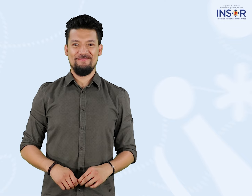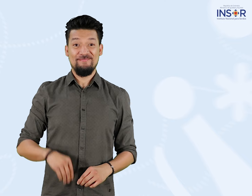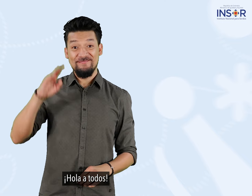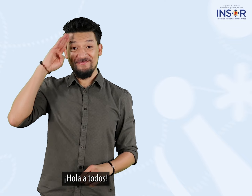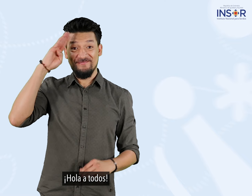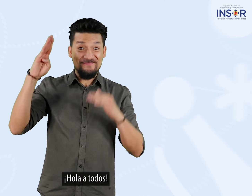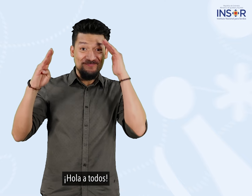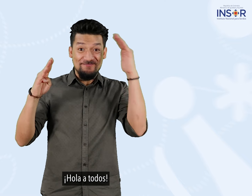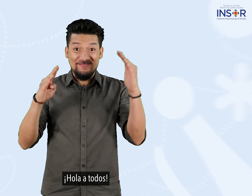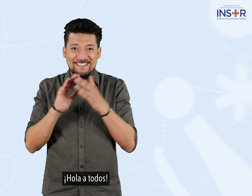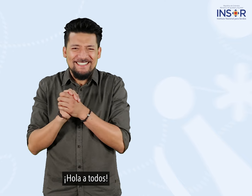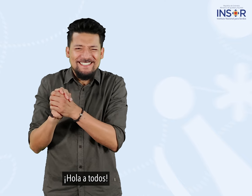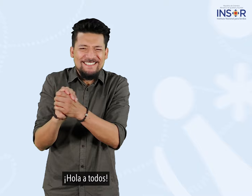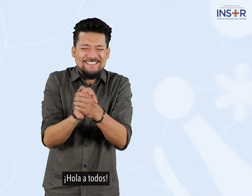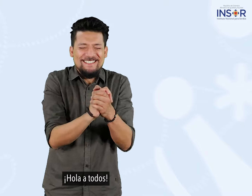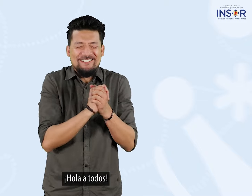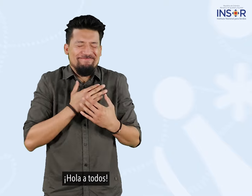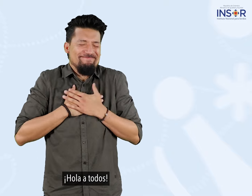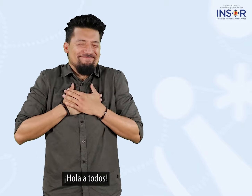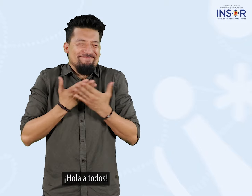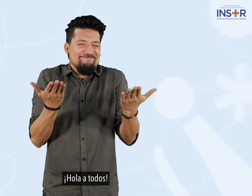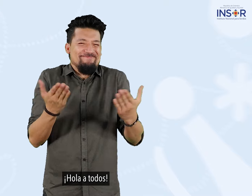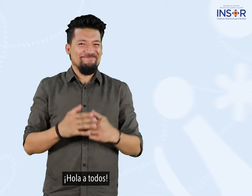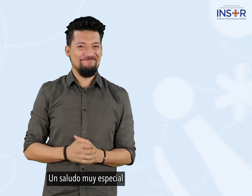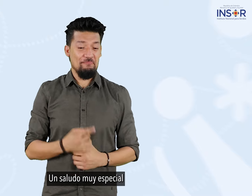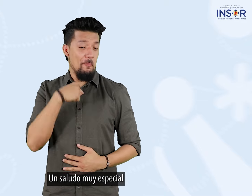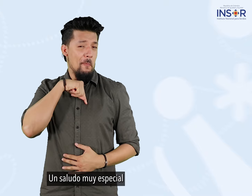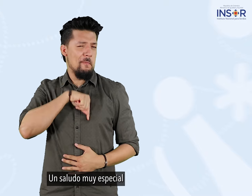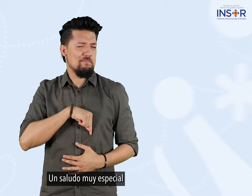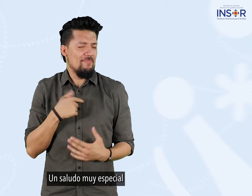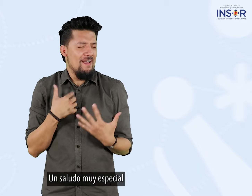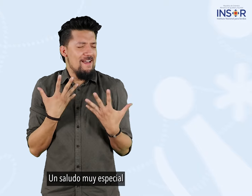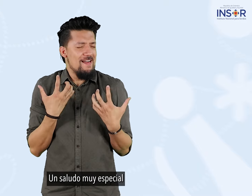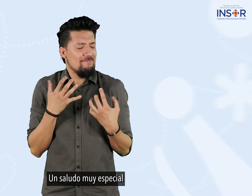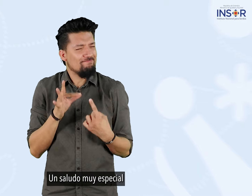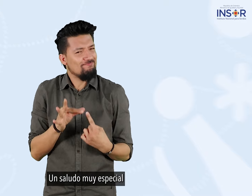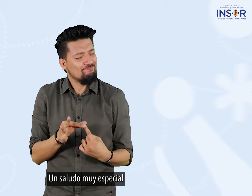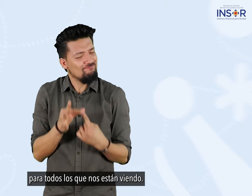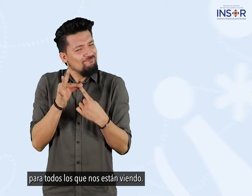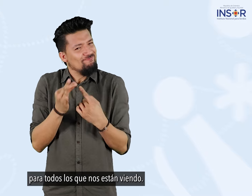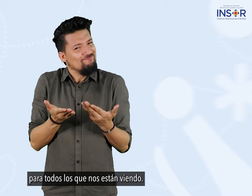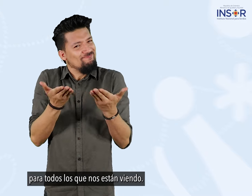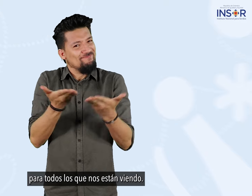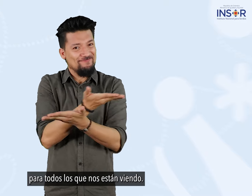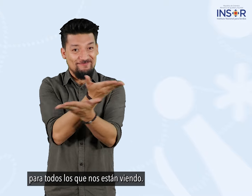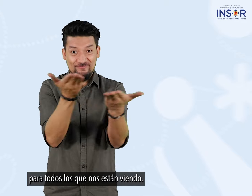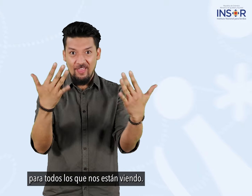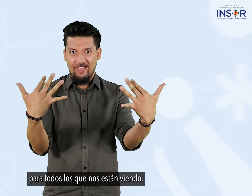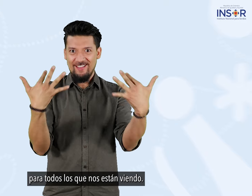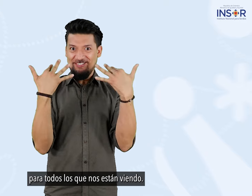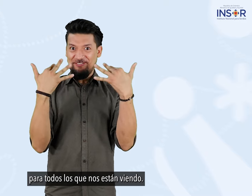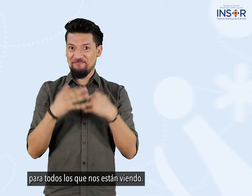hola a todos un saludo muy especial para todos los que nos están viendo